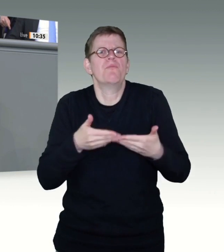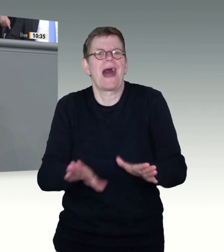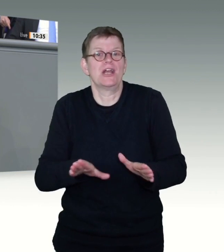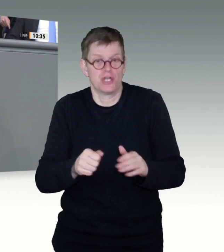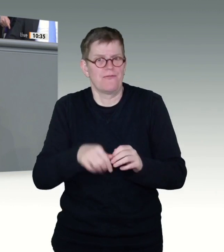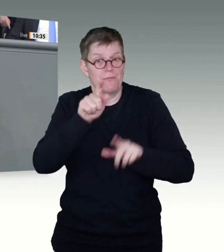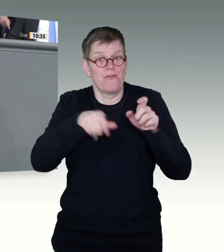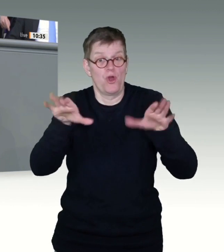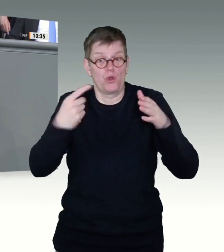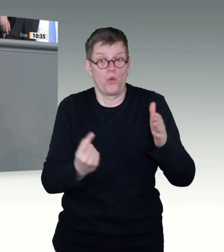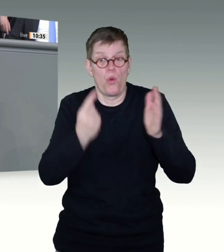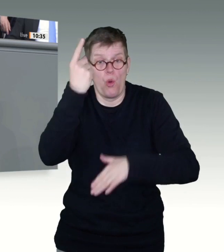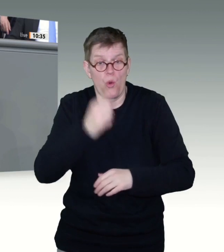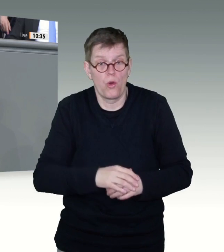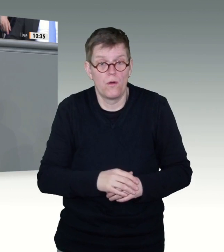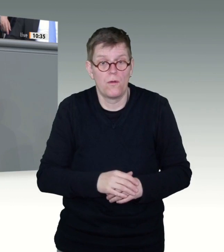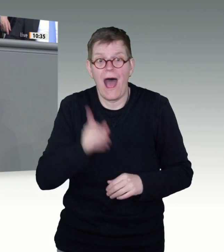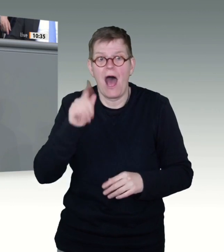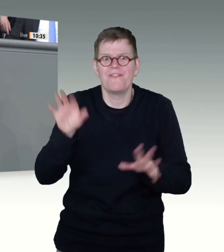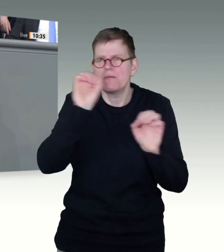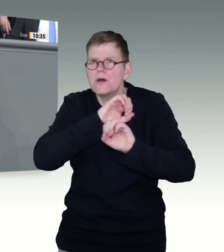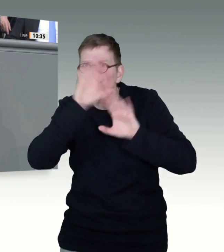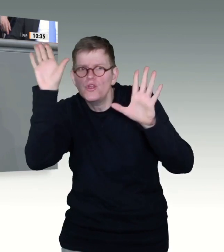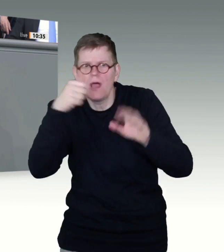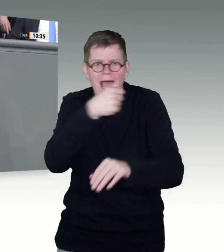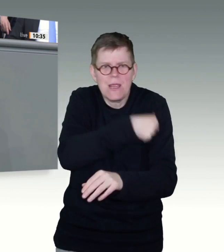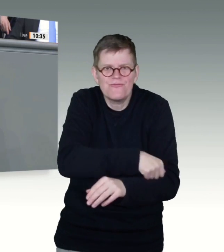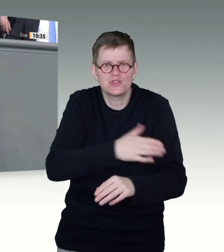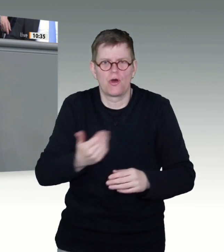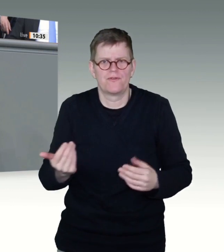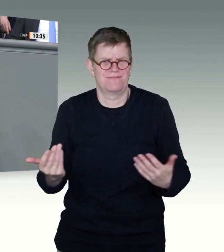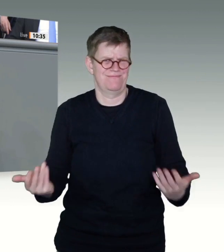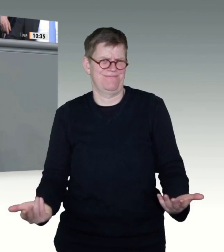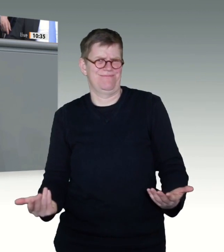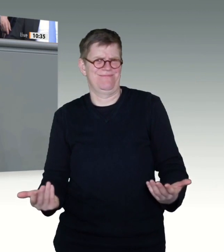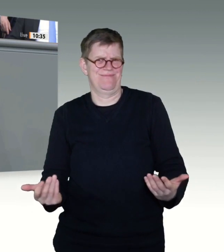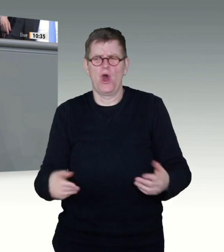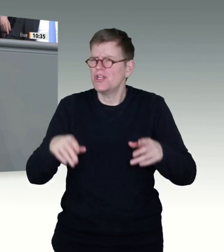untersucht werden. Und warum macht Pfizer eine Rückrufübung seines Impfstoffes?